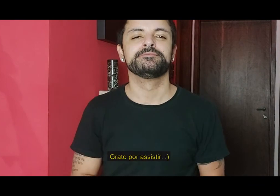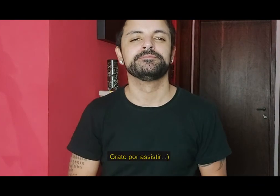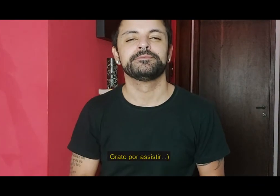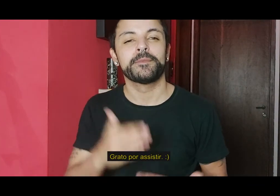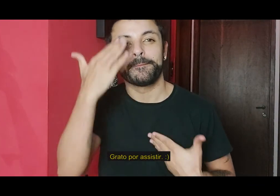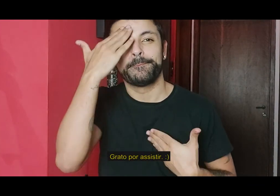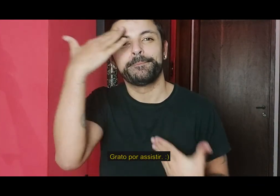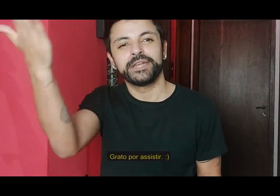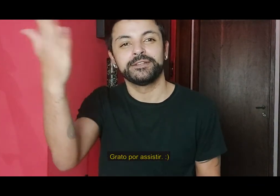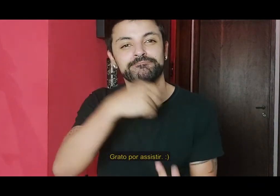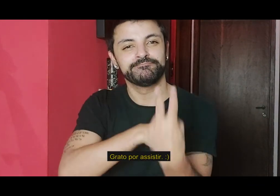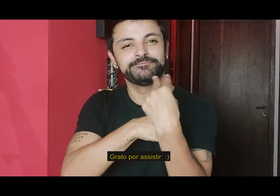Obrigado por me assistir.